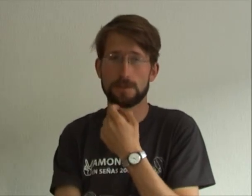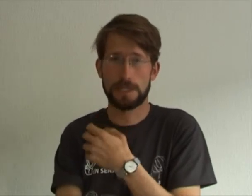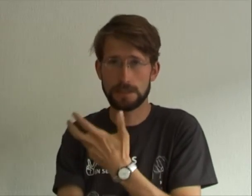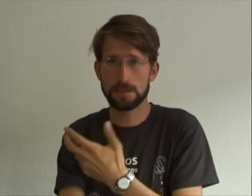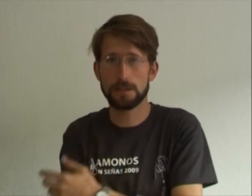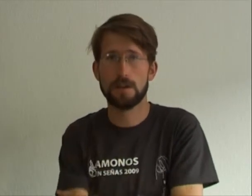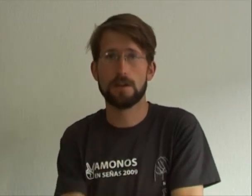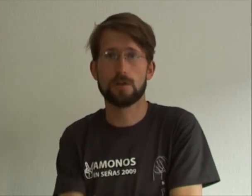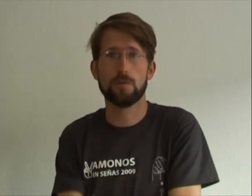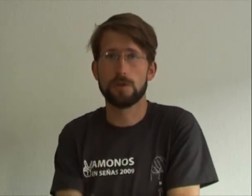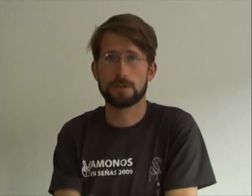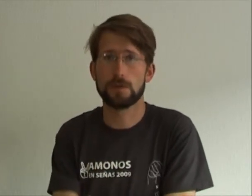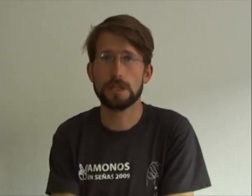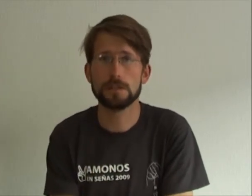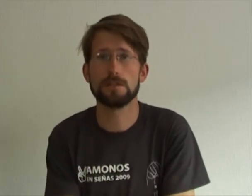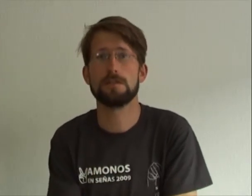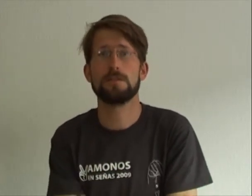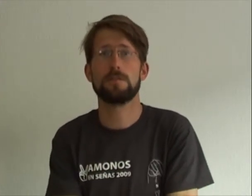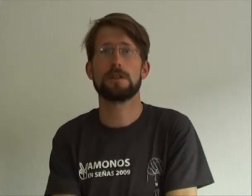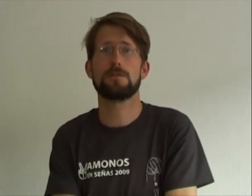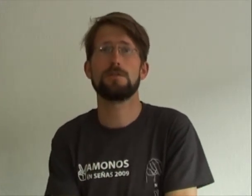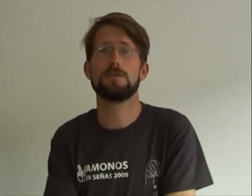como escuelas para sordos.